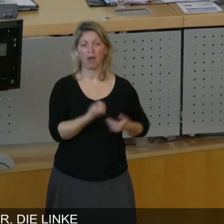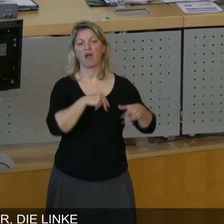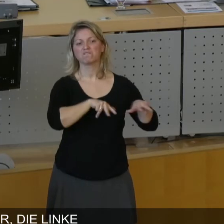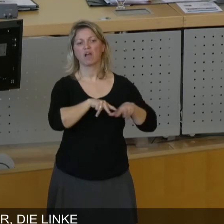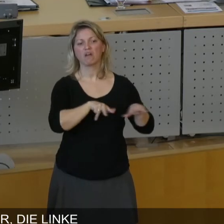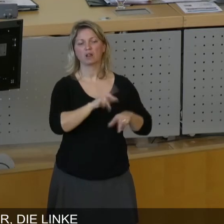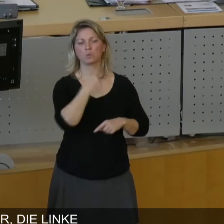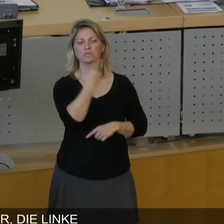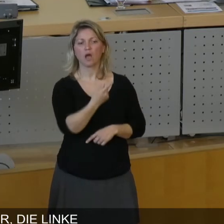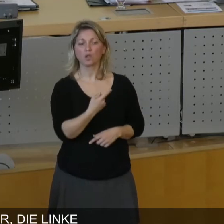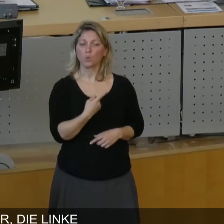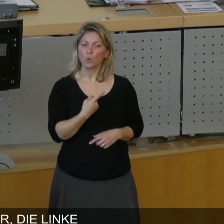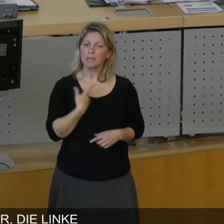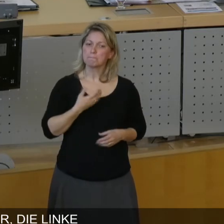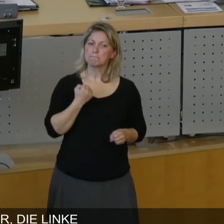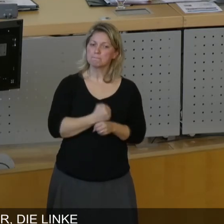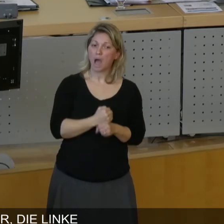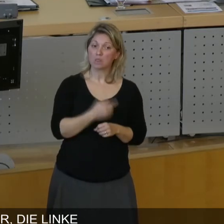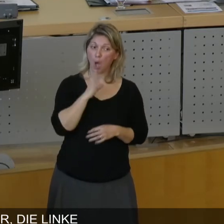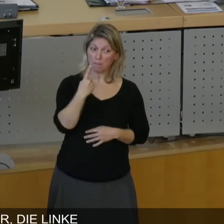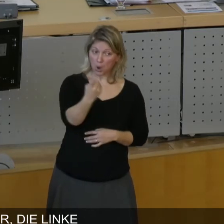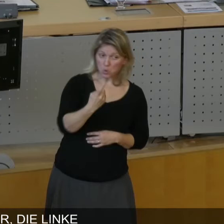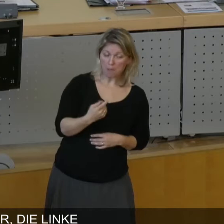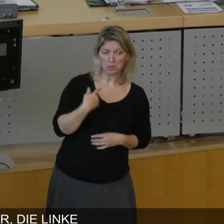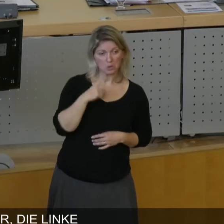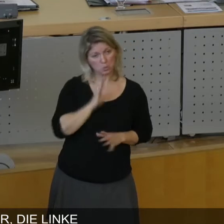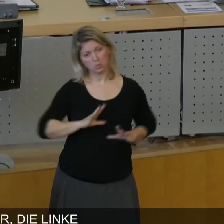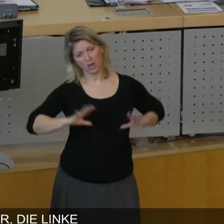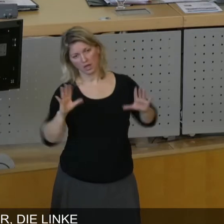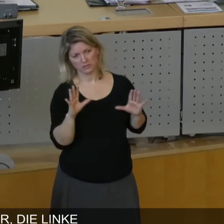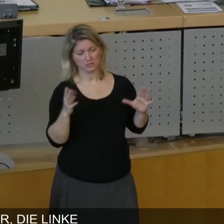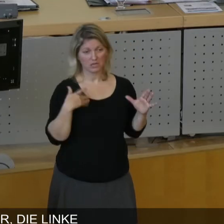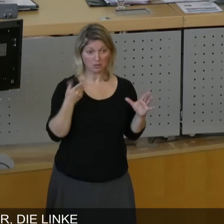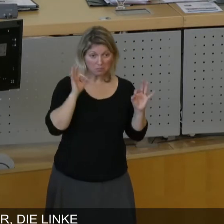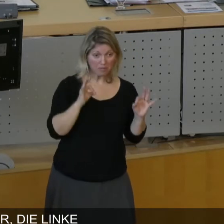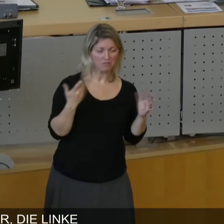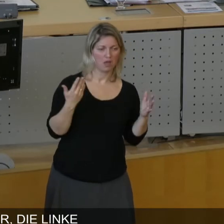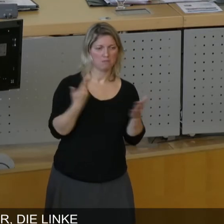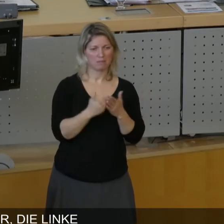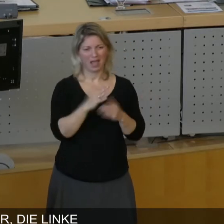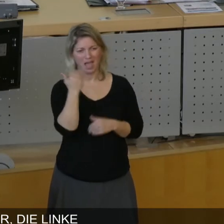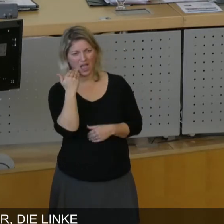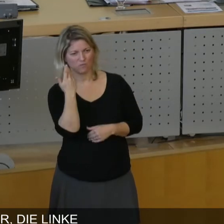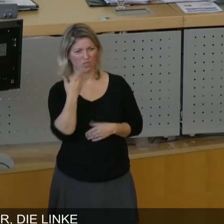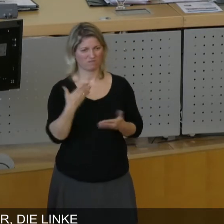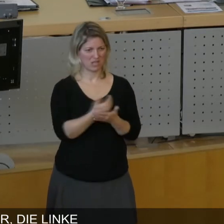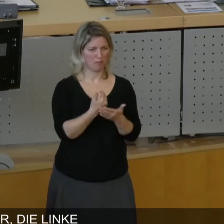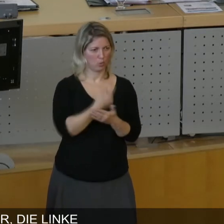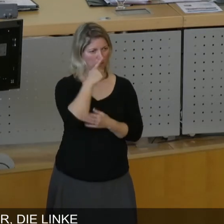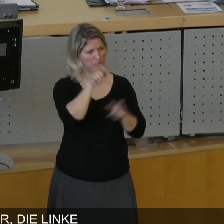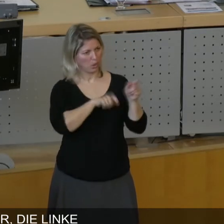machen da was, wir wissen aber gar nicht, ob jemand kommt. Manchmal kommt auch niemand zu einer Einwohnerversammlung oder zu einer Bürgerbeteiligung.